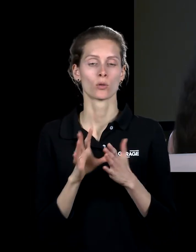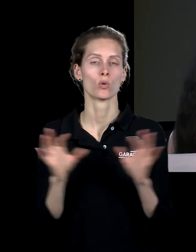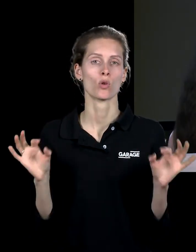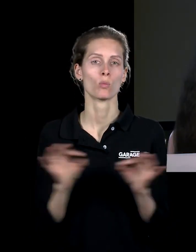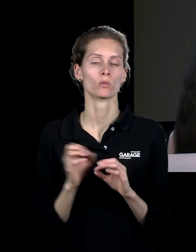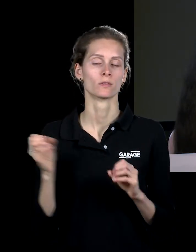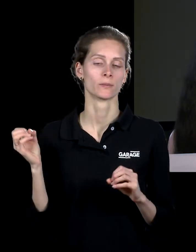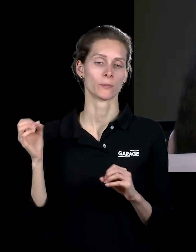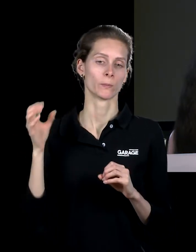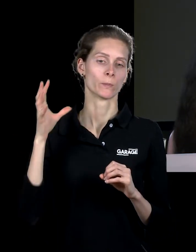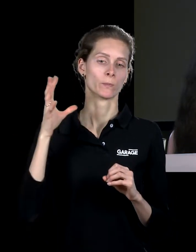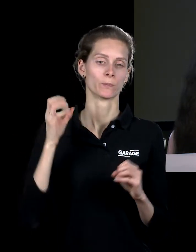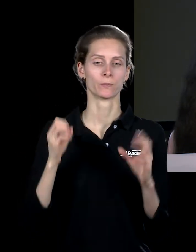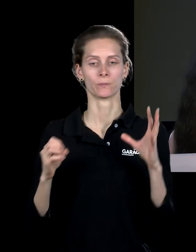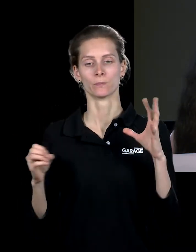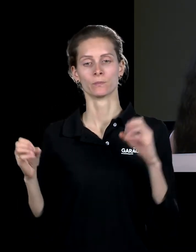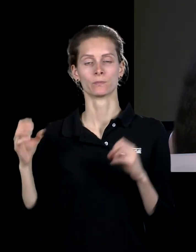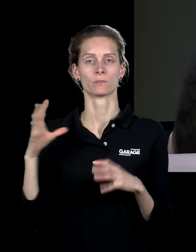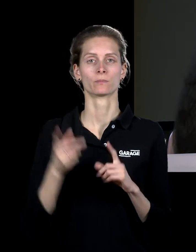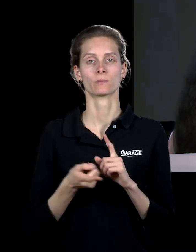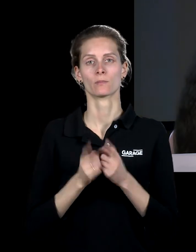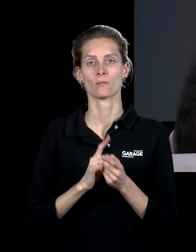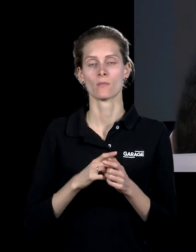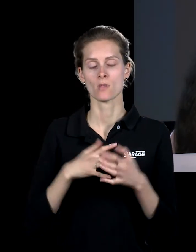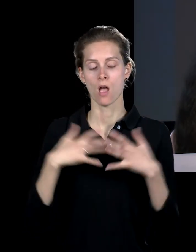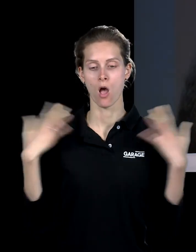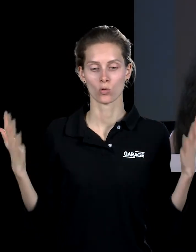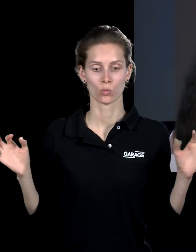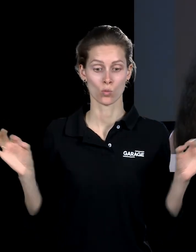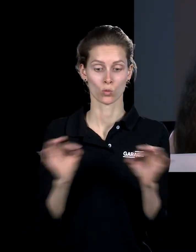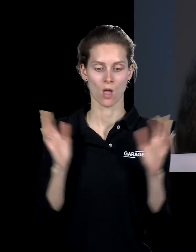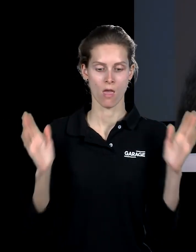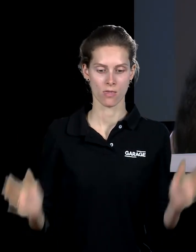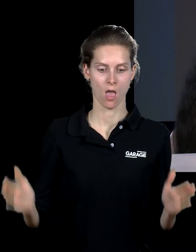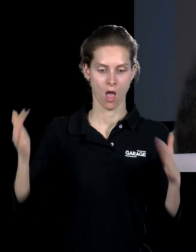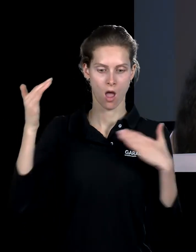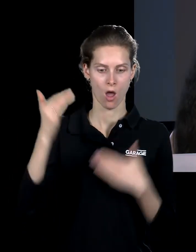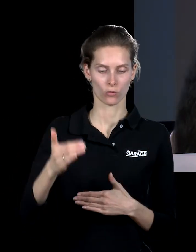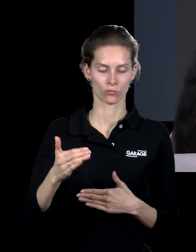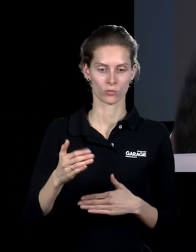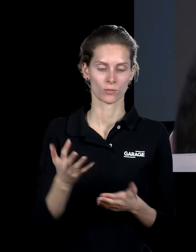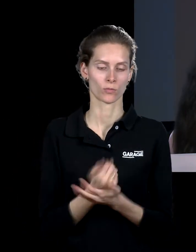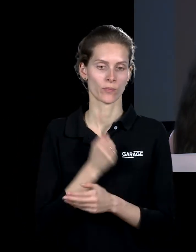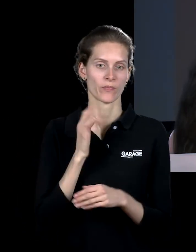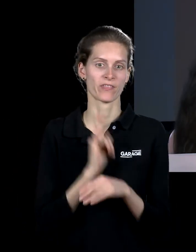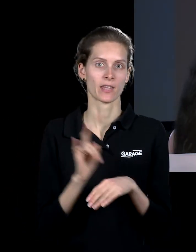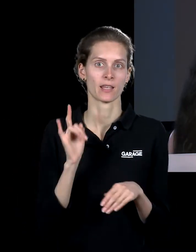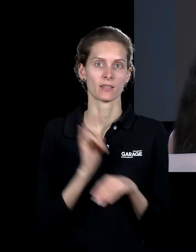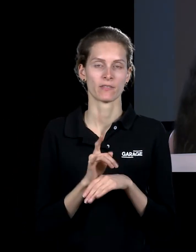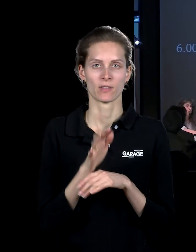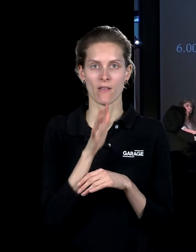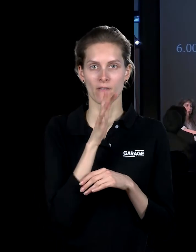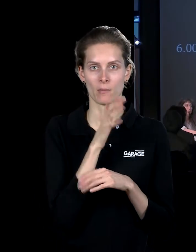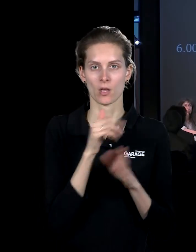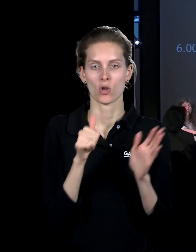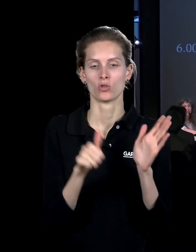освещение. И все это оказывается вот таким огромным музыкальным ящиком. Вообще фиктивное освещение, эффективное время. Шесть